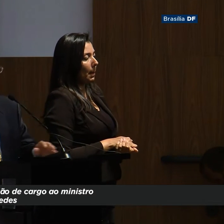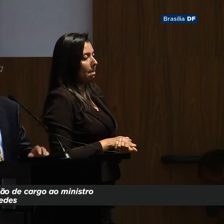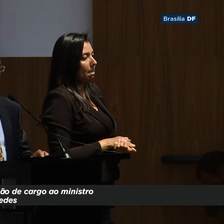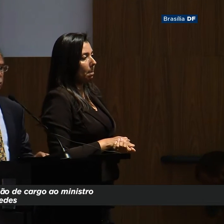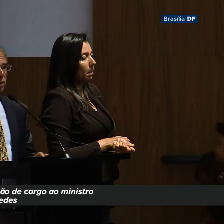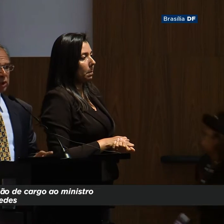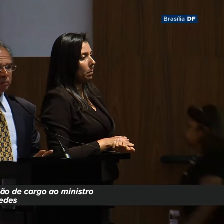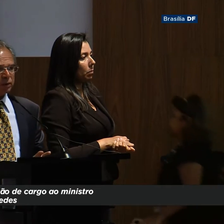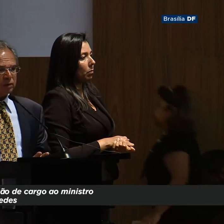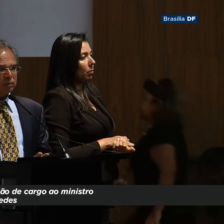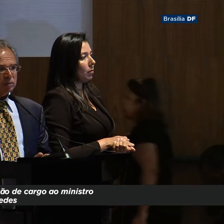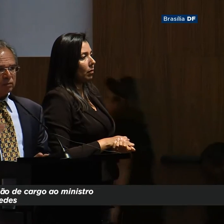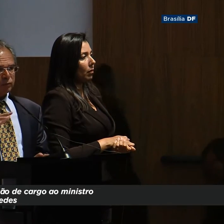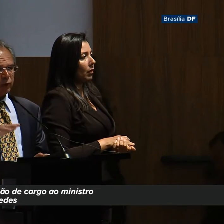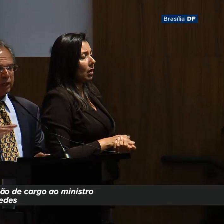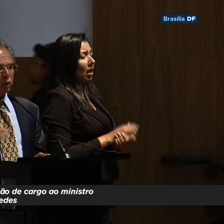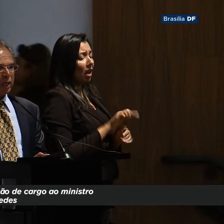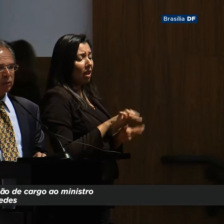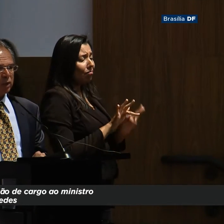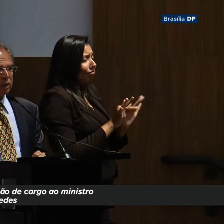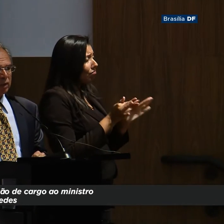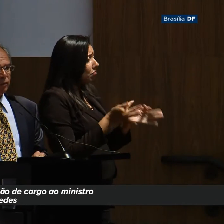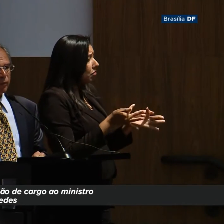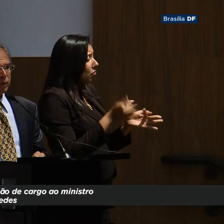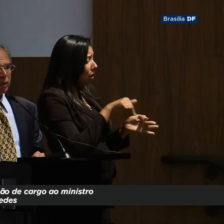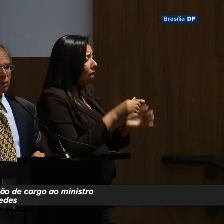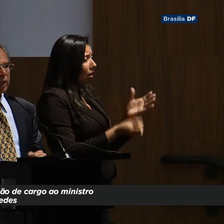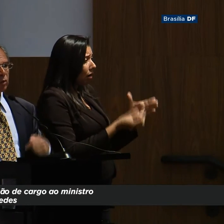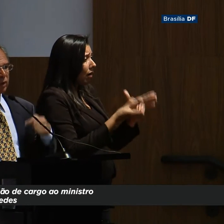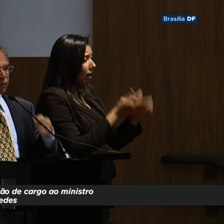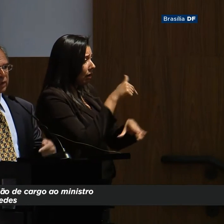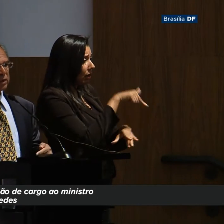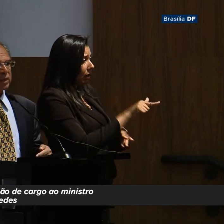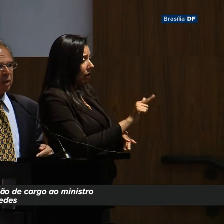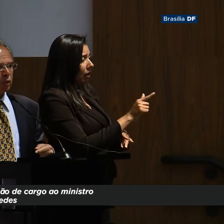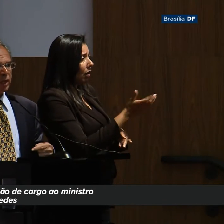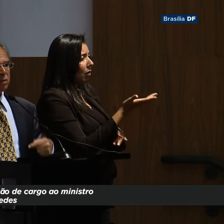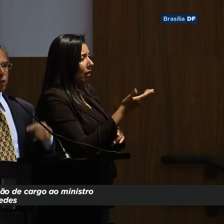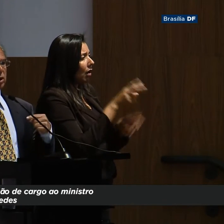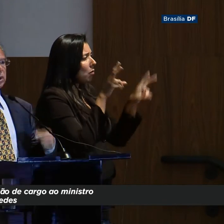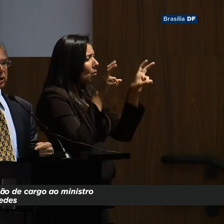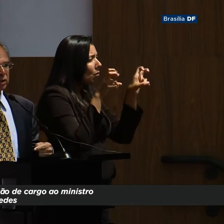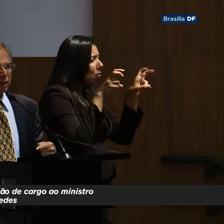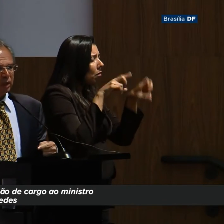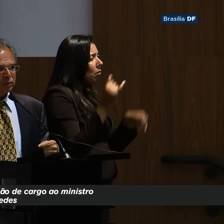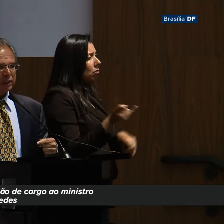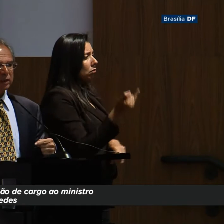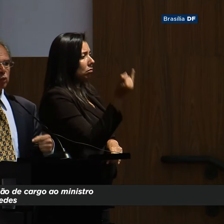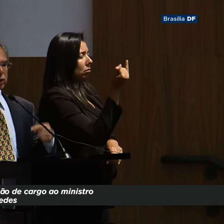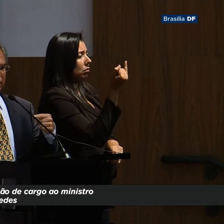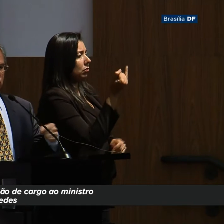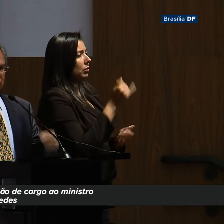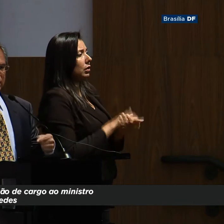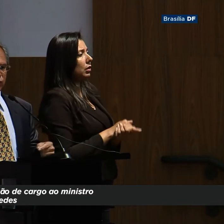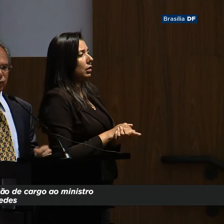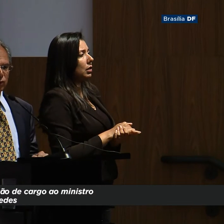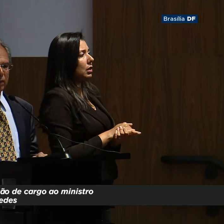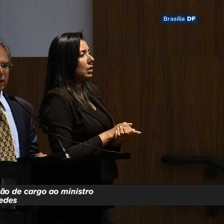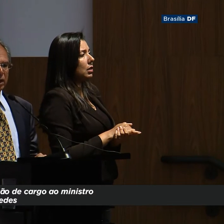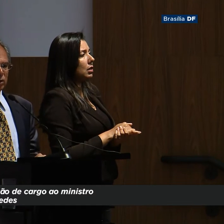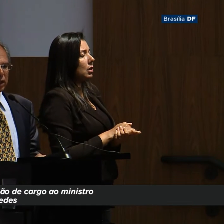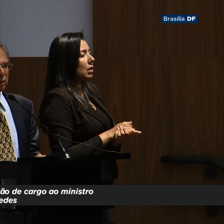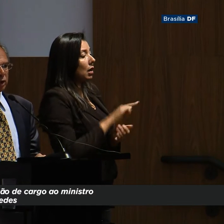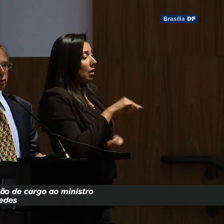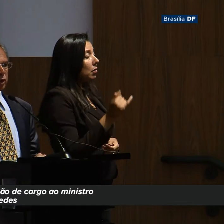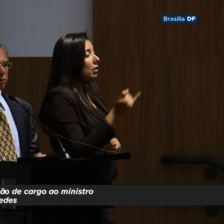O diagnóstico é muito simples, foi elaborado aqui, eu quero enfatizar, porque é importante, o teto de gastos foi